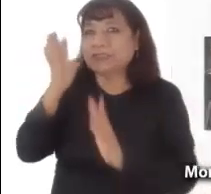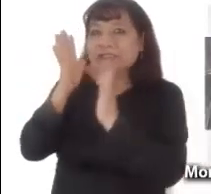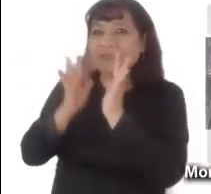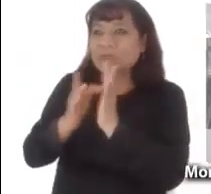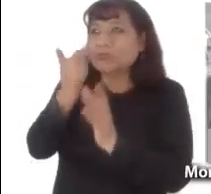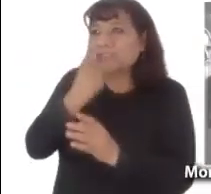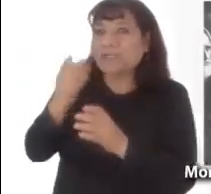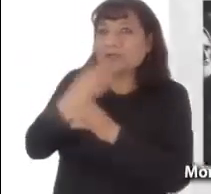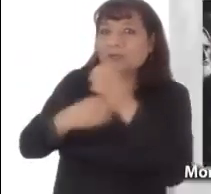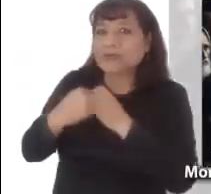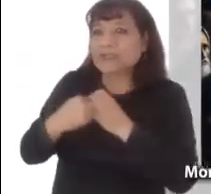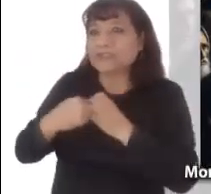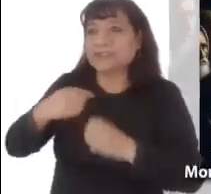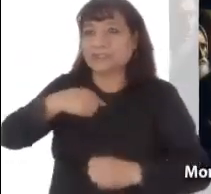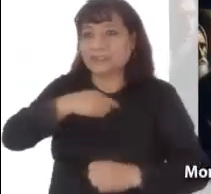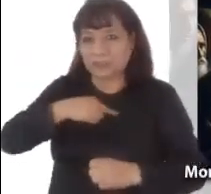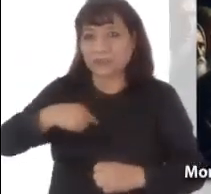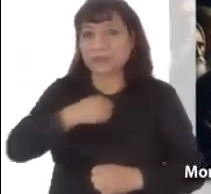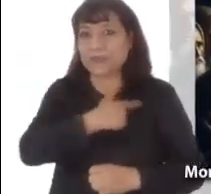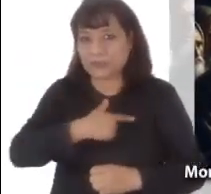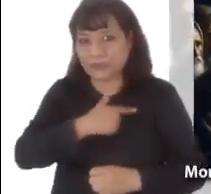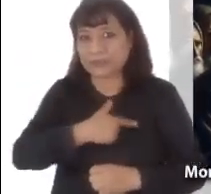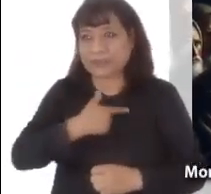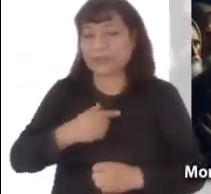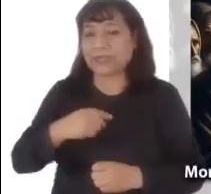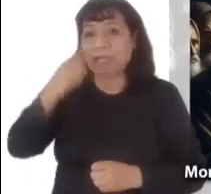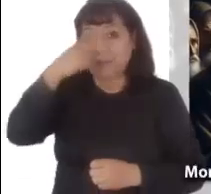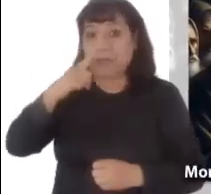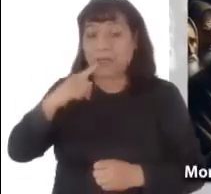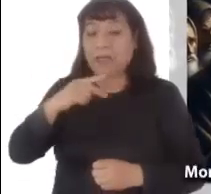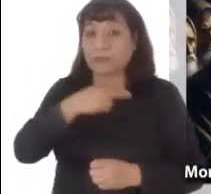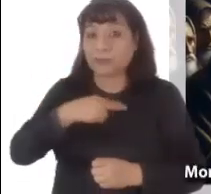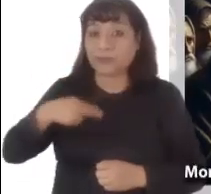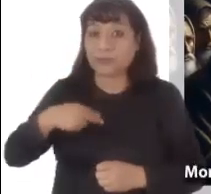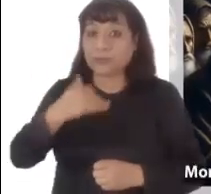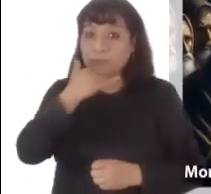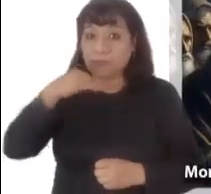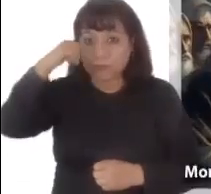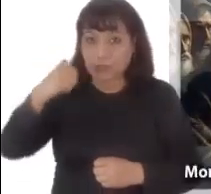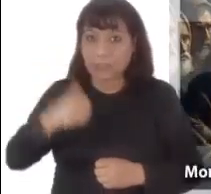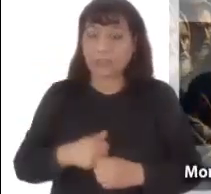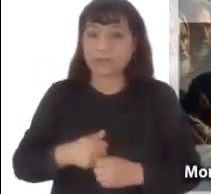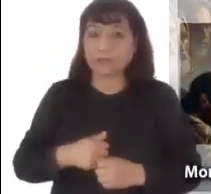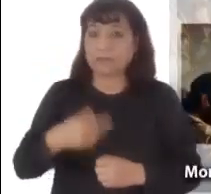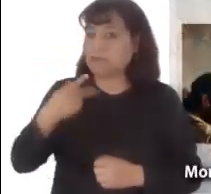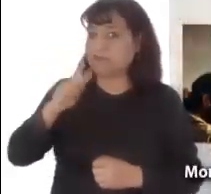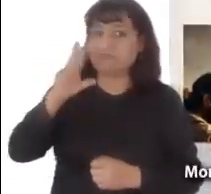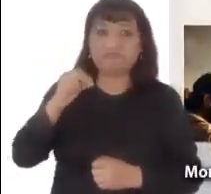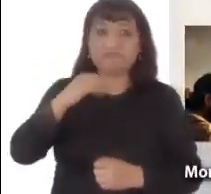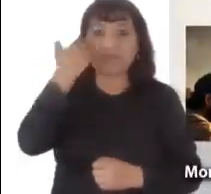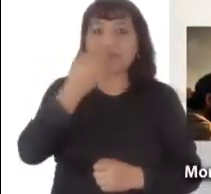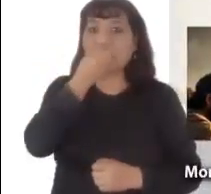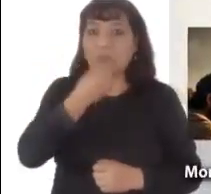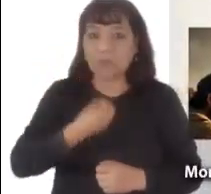para justificar nuestras acciones. Casi siempre evitando un compromiso más serio,